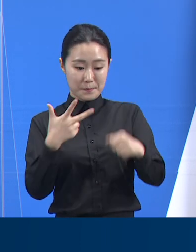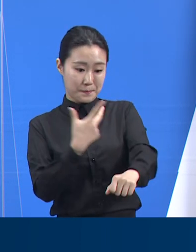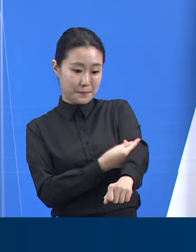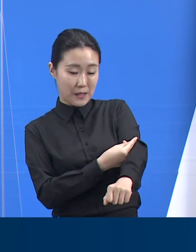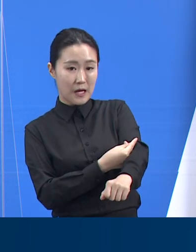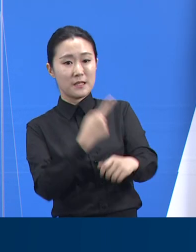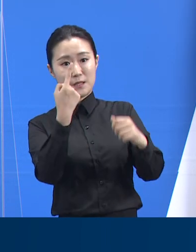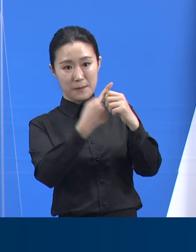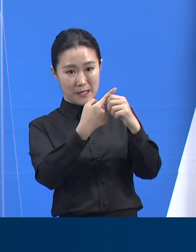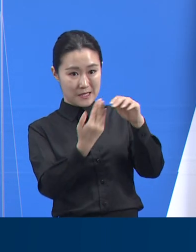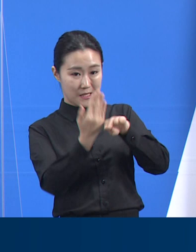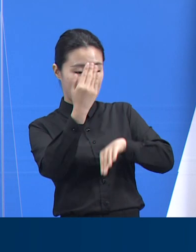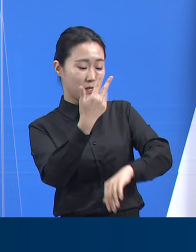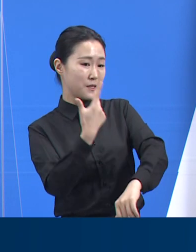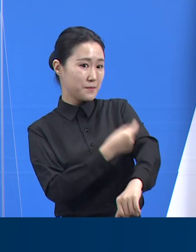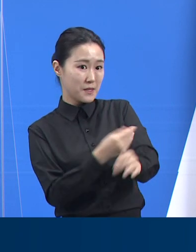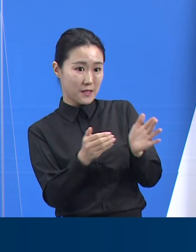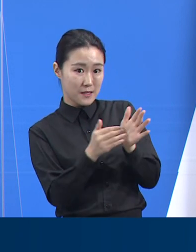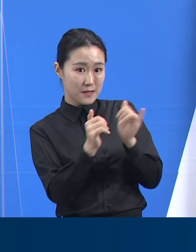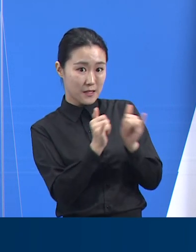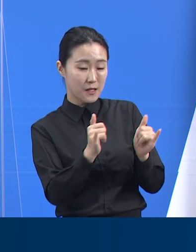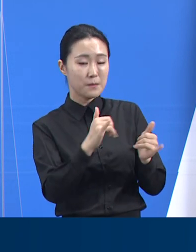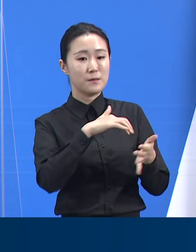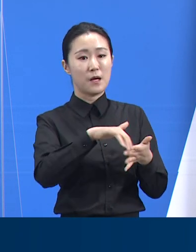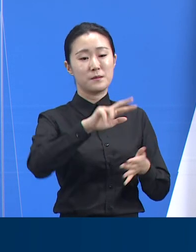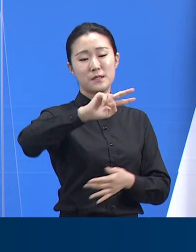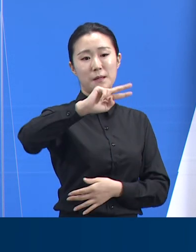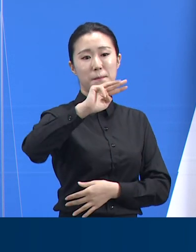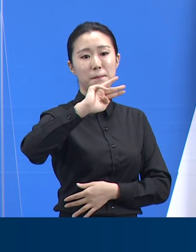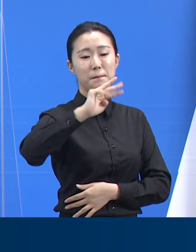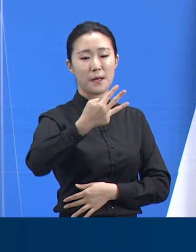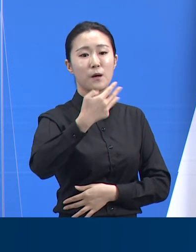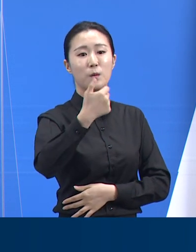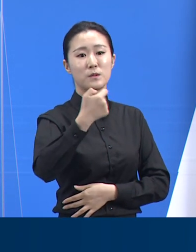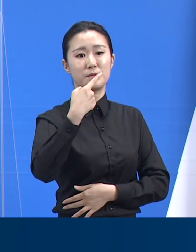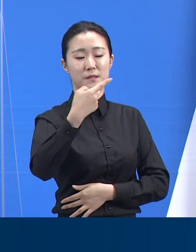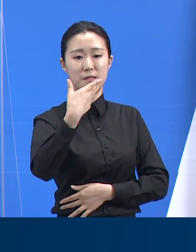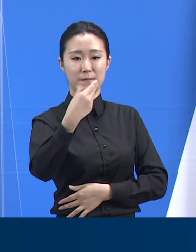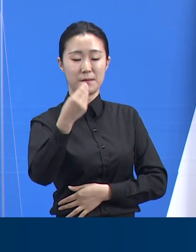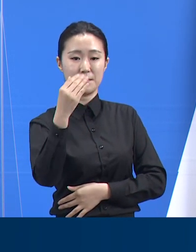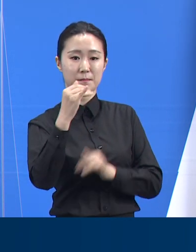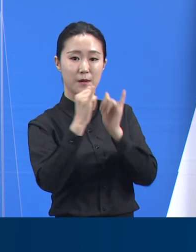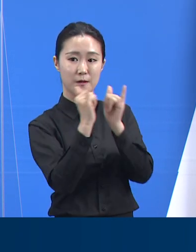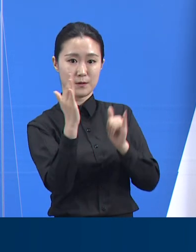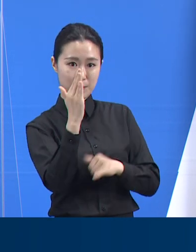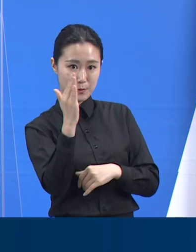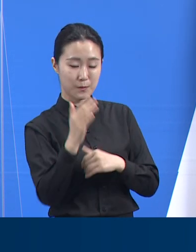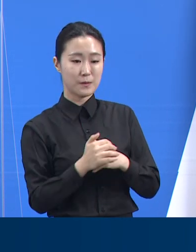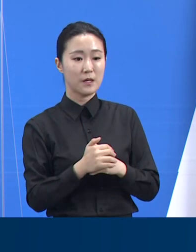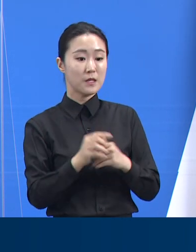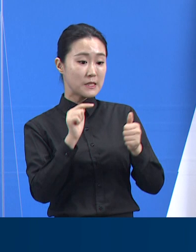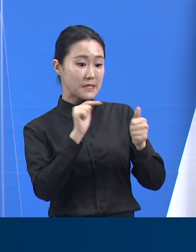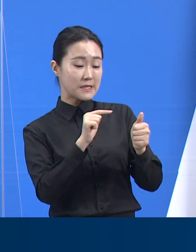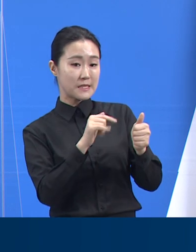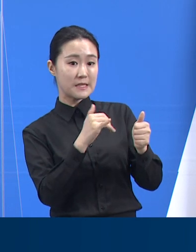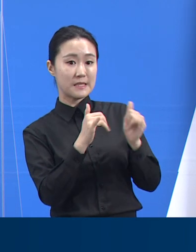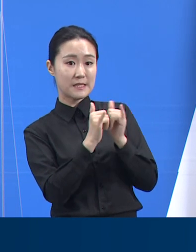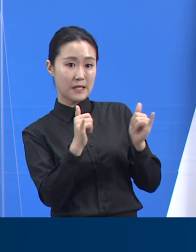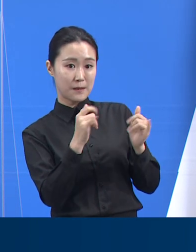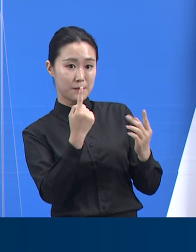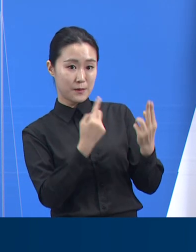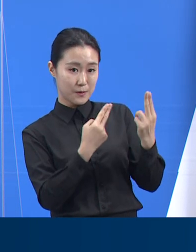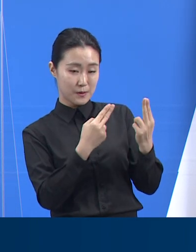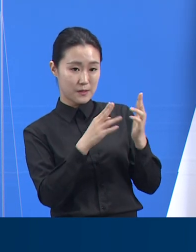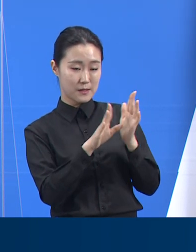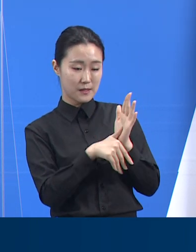총 351만 6,286명으로 접종 대상자의 84.1% 경기도 인구 대비